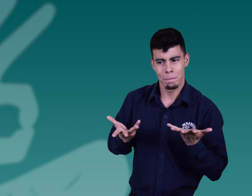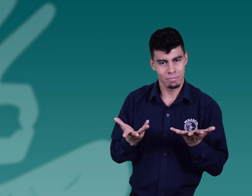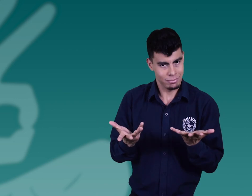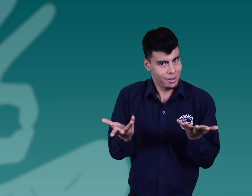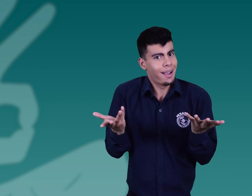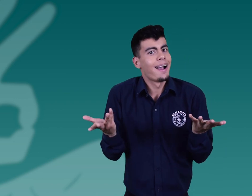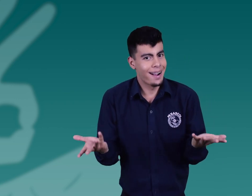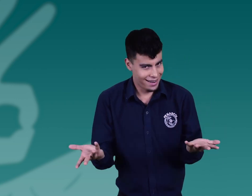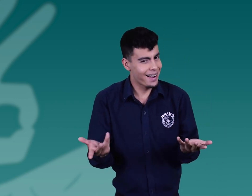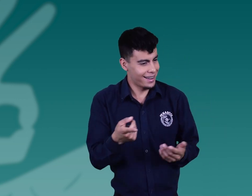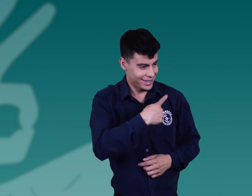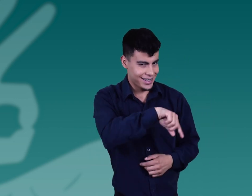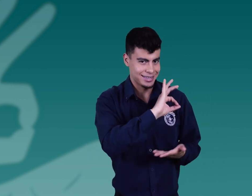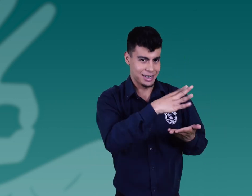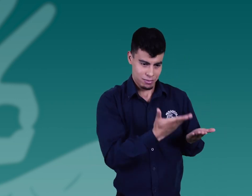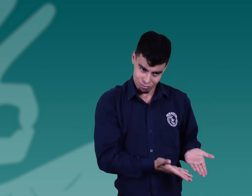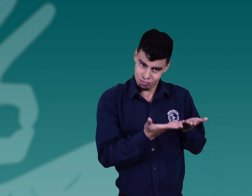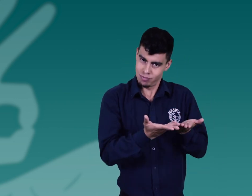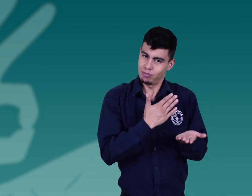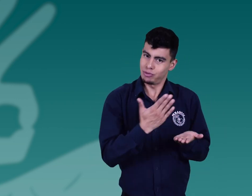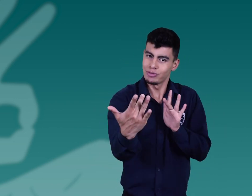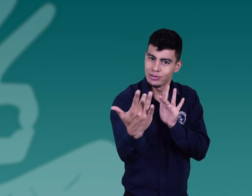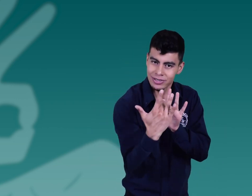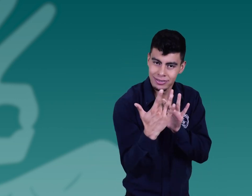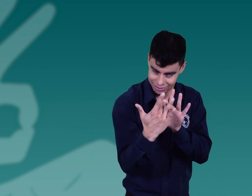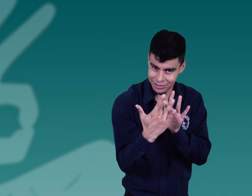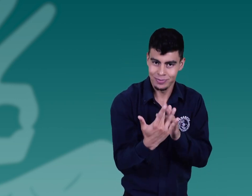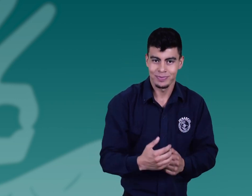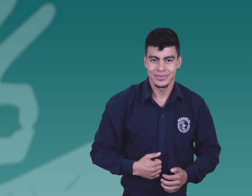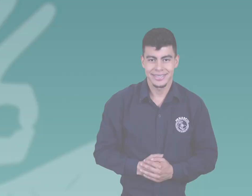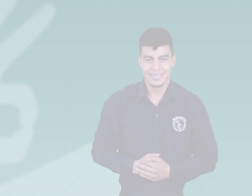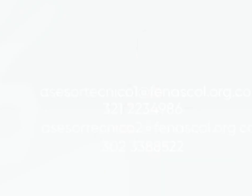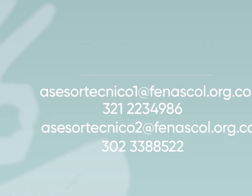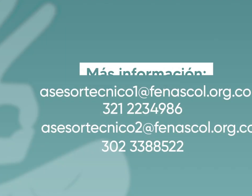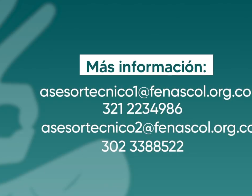población, se pueden poner en contacto con nosotros. Estaremos prestos a resolver sus inquietudes.